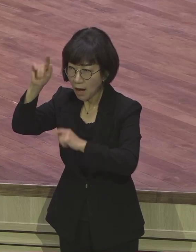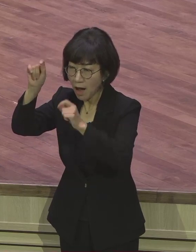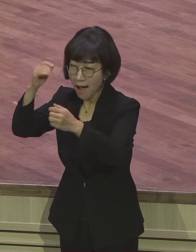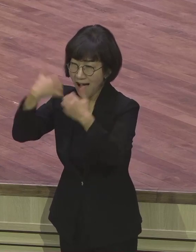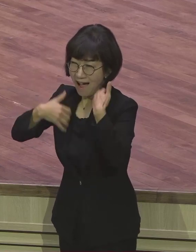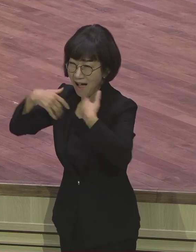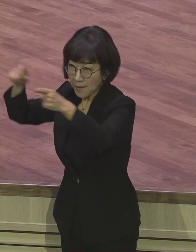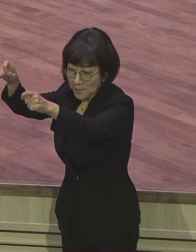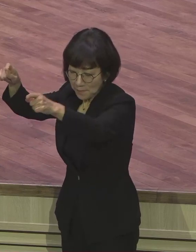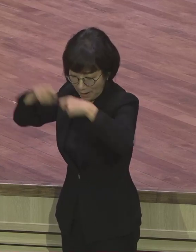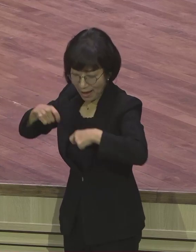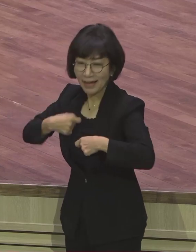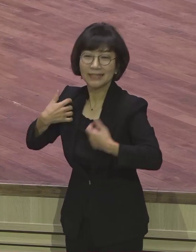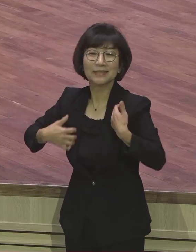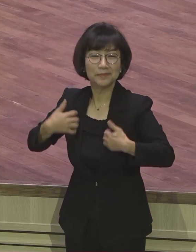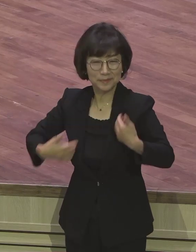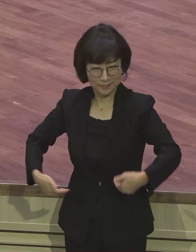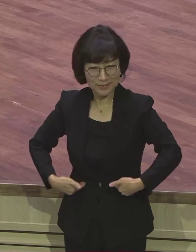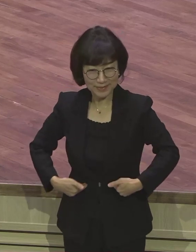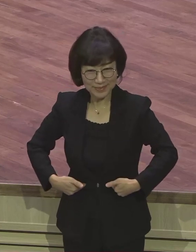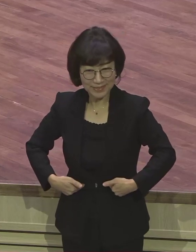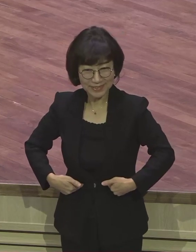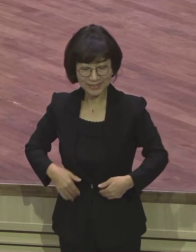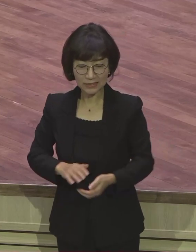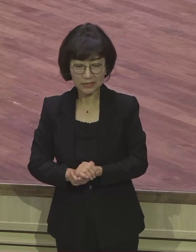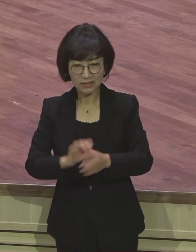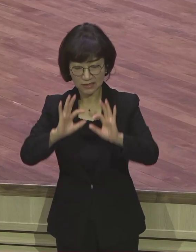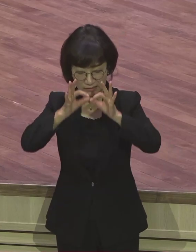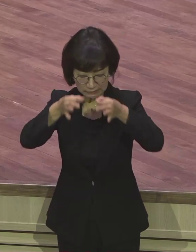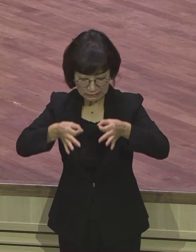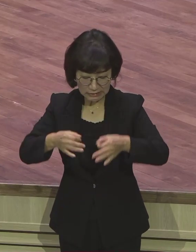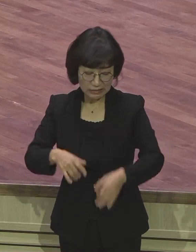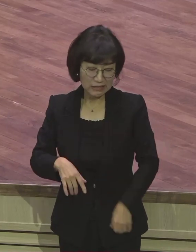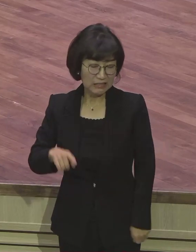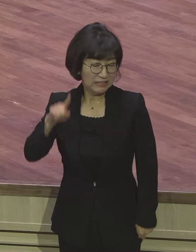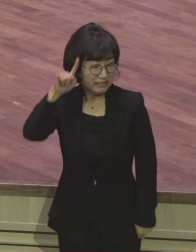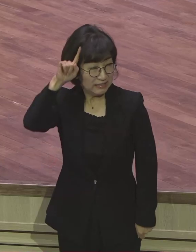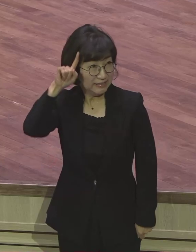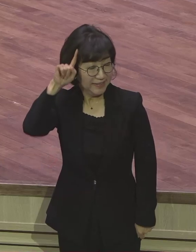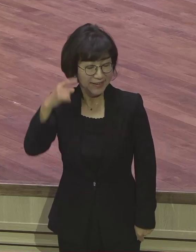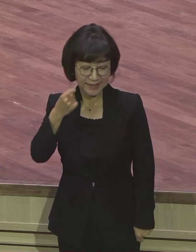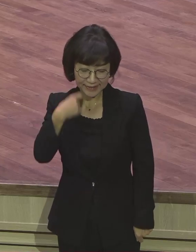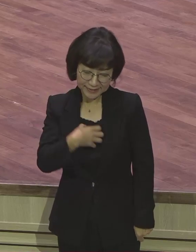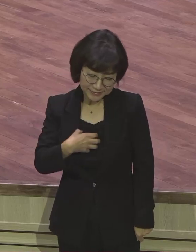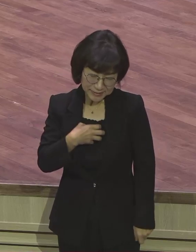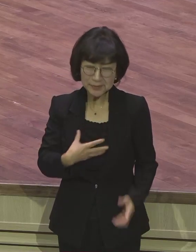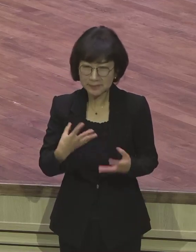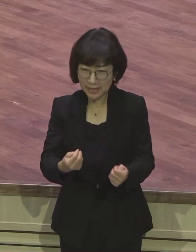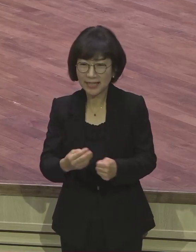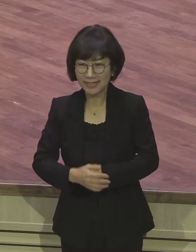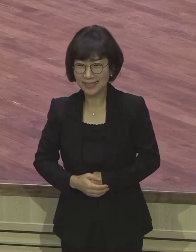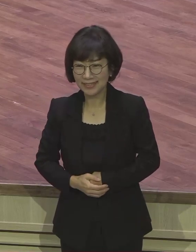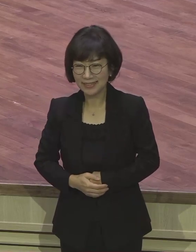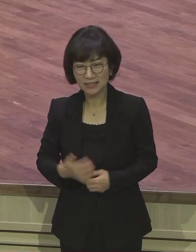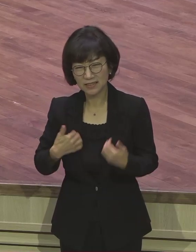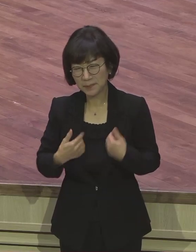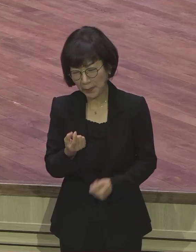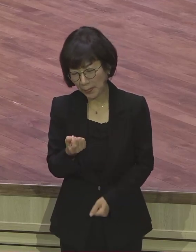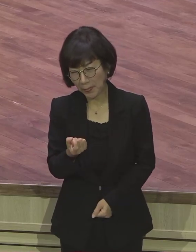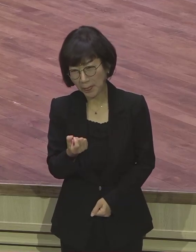뭐 기뻐할 게 있습니까? 슬퍼하고 짜증날 일이 더 많지 기뻐할 일이 없잖아요. 거의 없습니다. 그래서 성경은